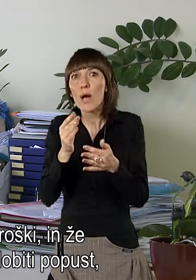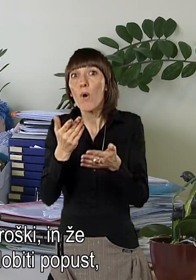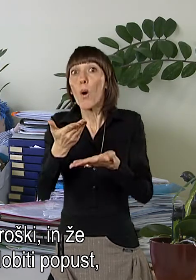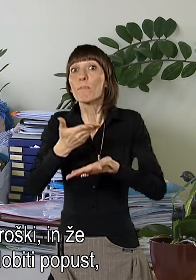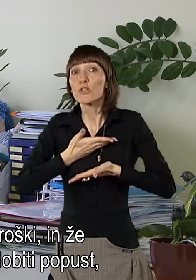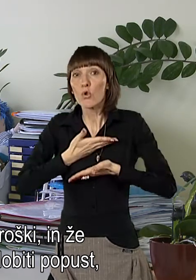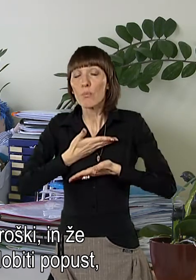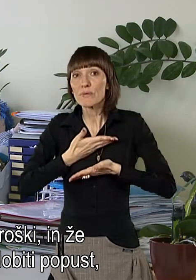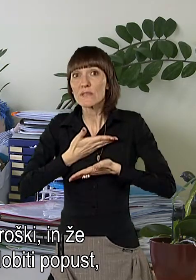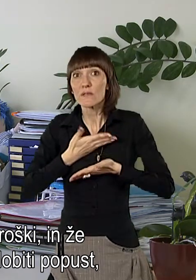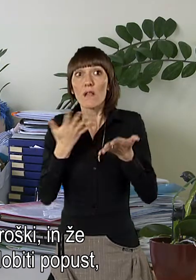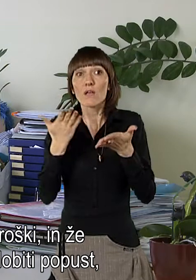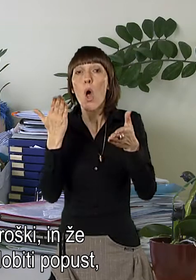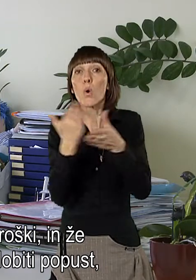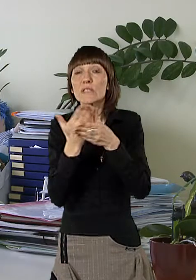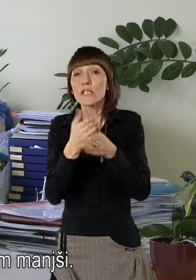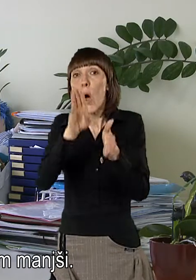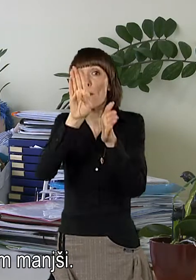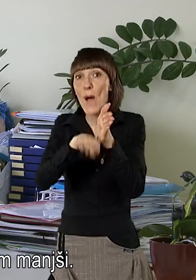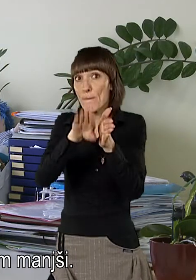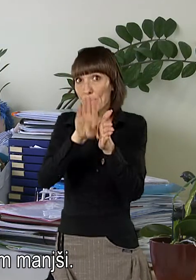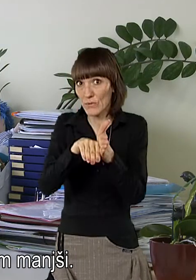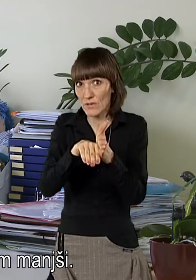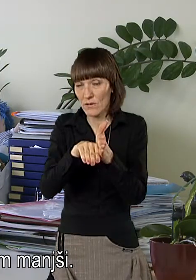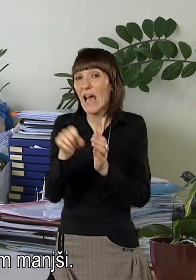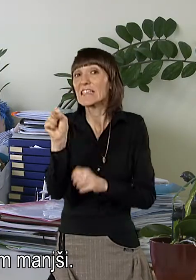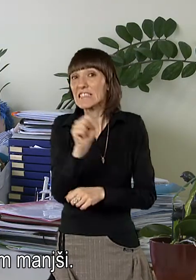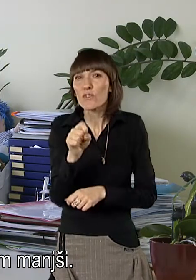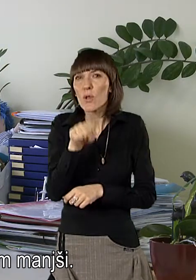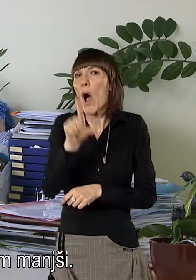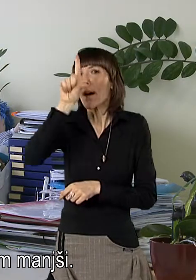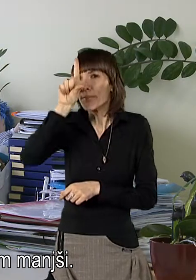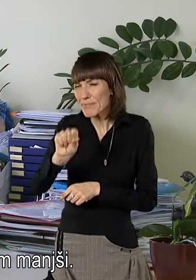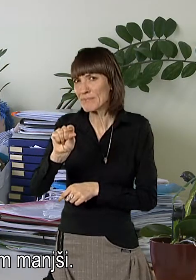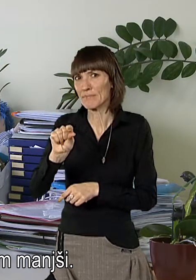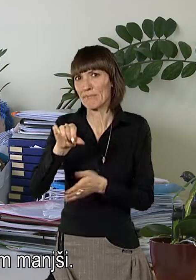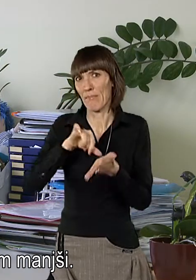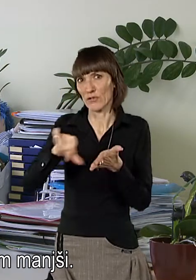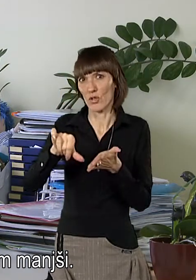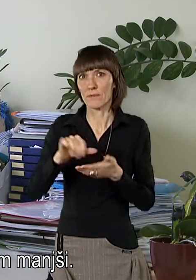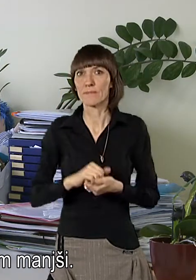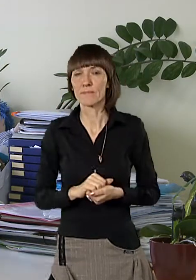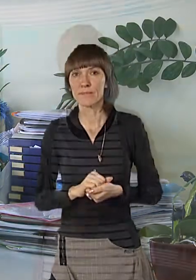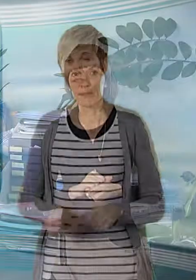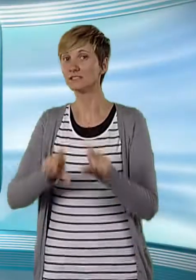poskušamo pridobiti ustrezen popust, zaradi tega, da je ta strošek čim manjši.